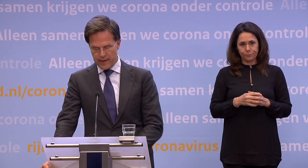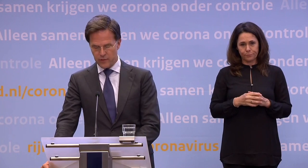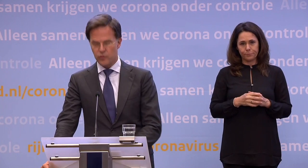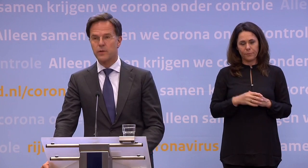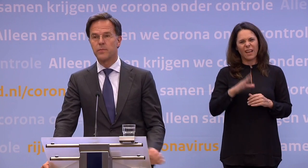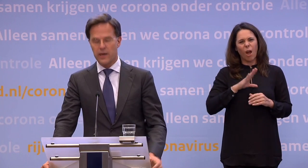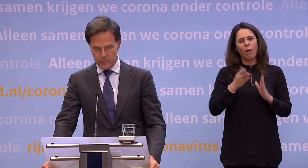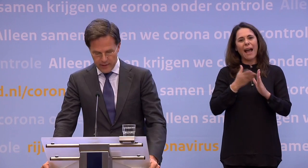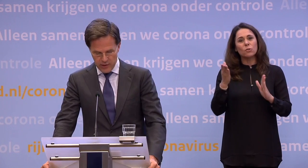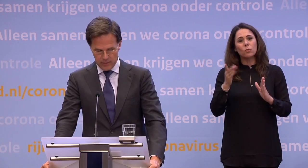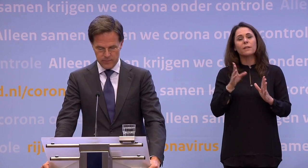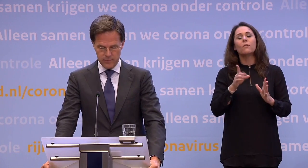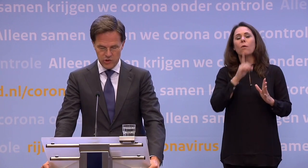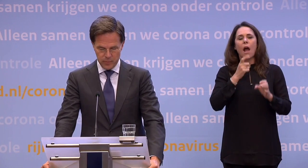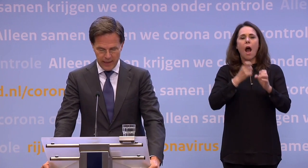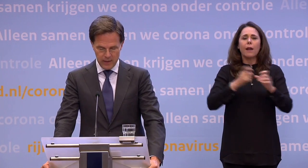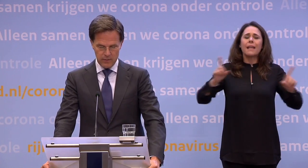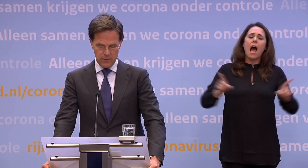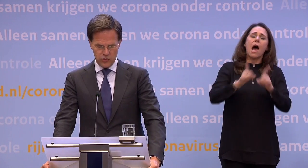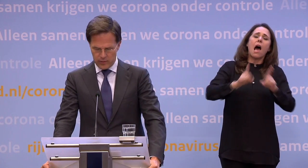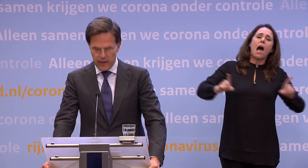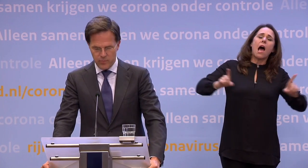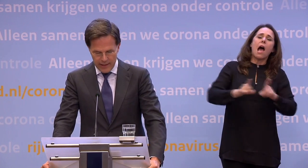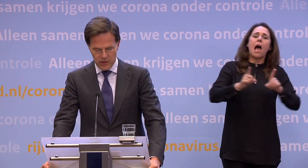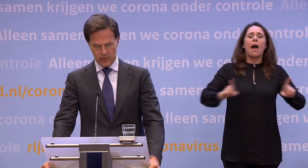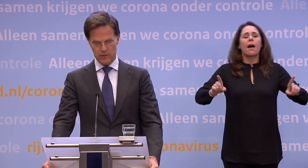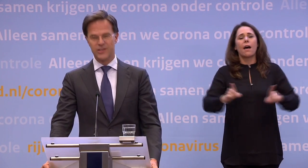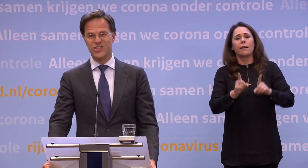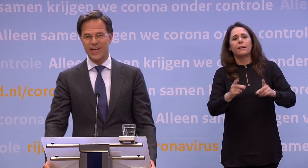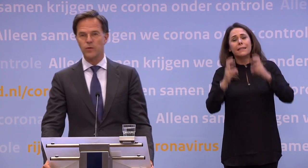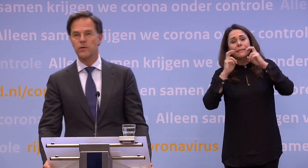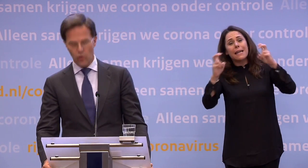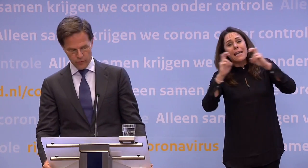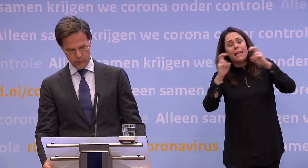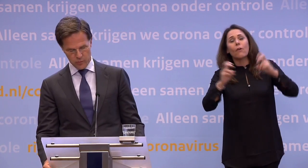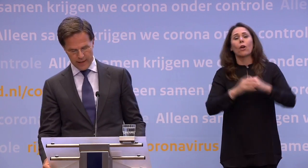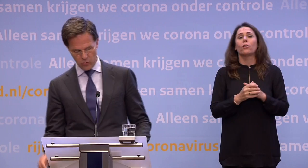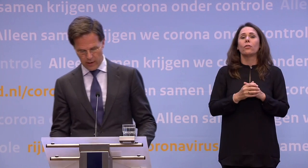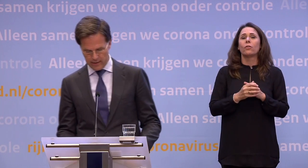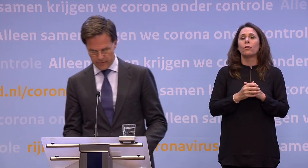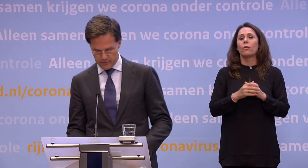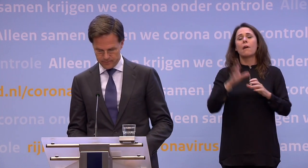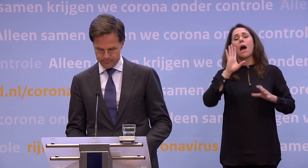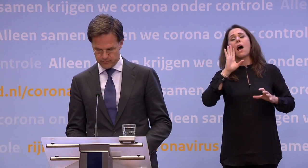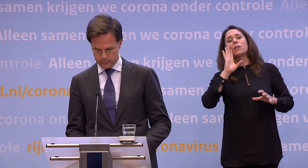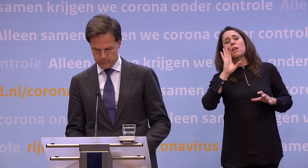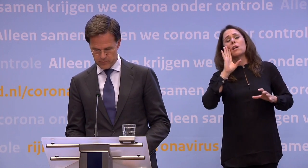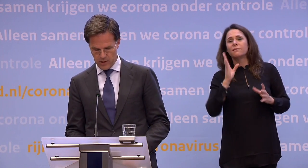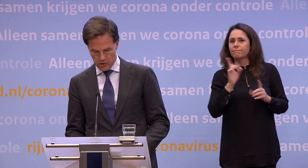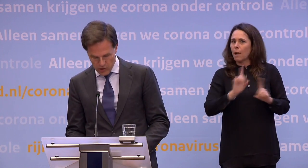uitzondering maken voor hard meezingen, spreken... ...sorry, hard meezingen, schreeuwen of spreekkoren aanheffen.